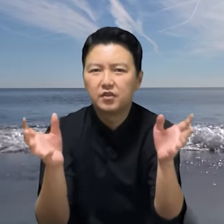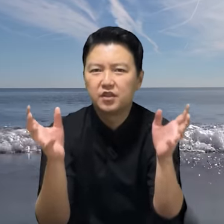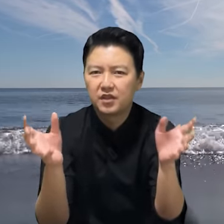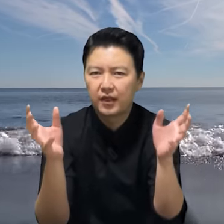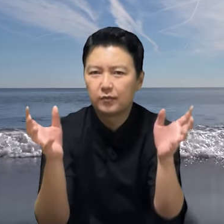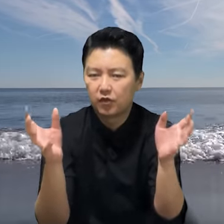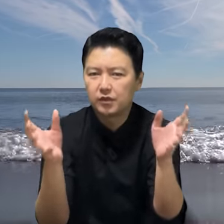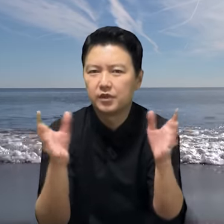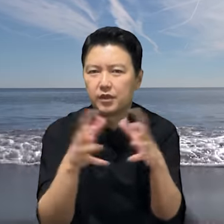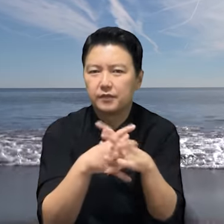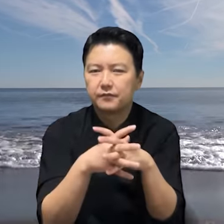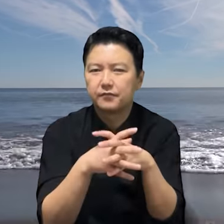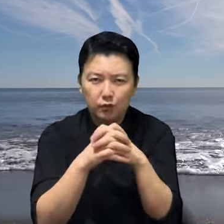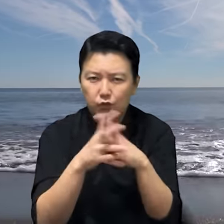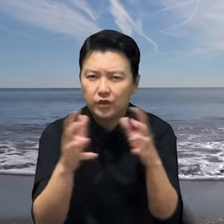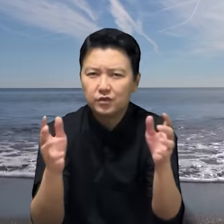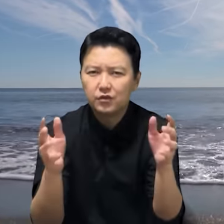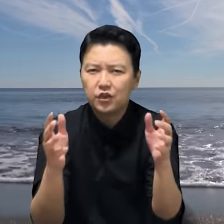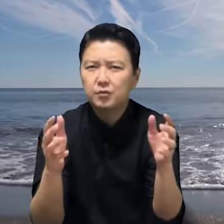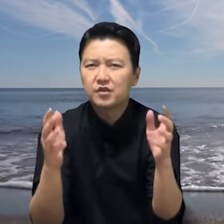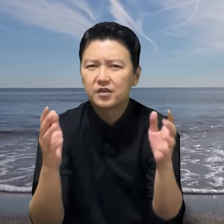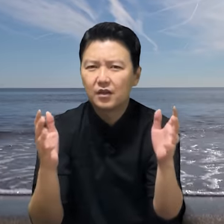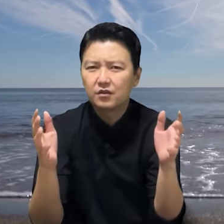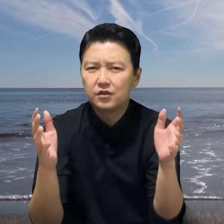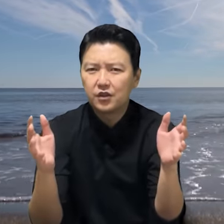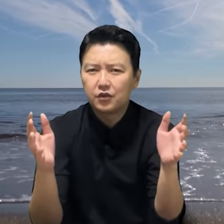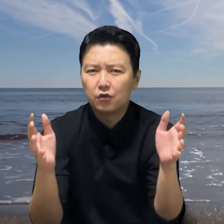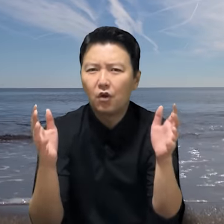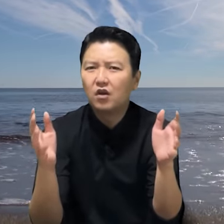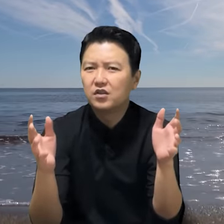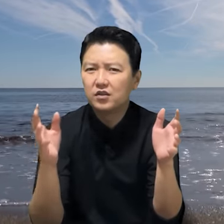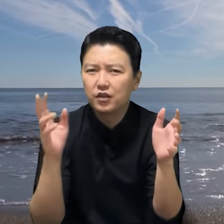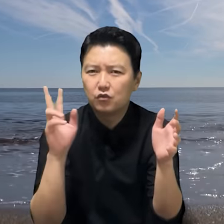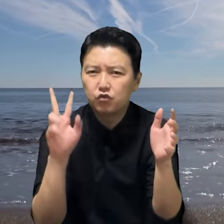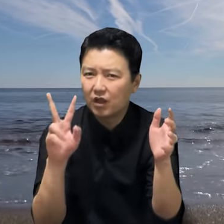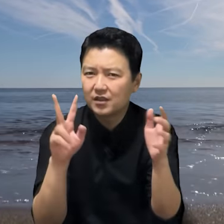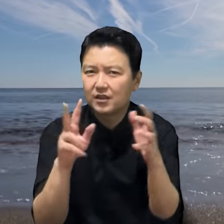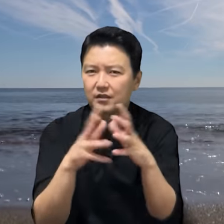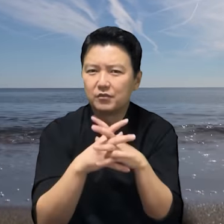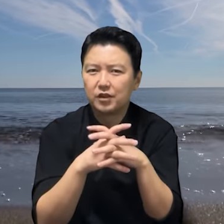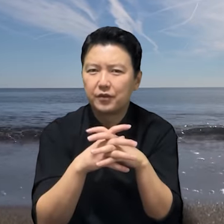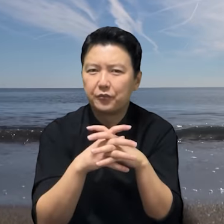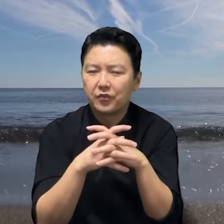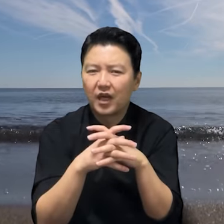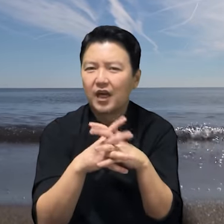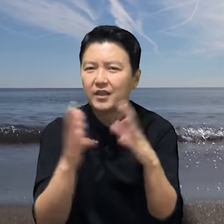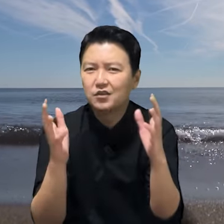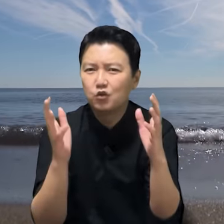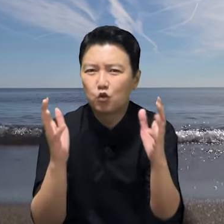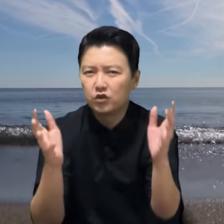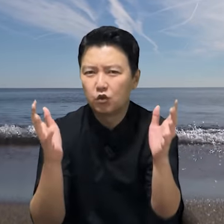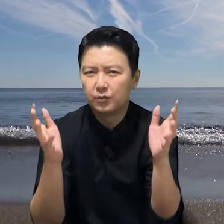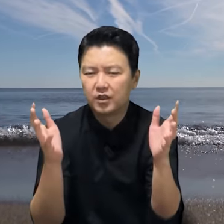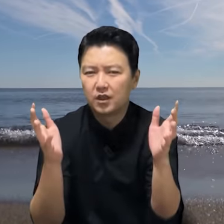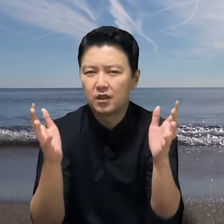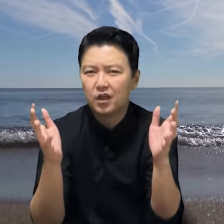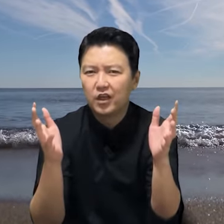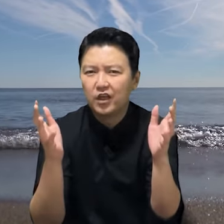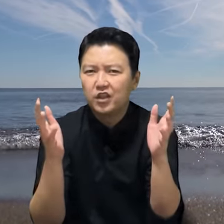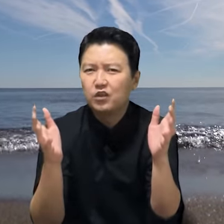제작해보겠습니다. 루리는 이번 사건을 계기로 얻은게 두가지가 있습니다. 하나는 권총입니다. 이